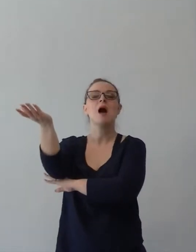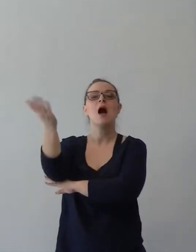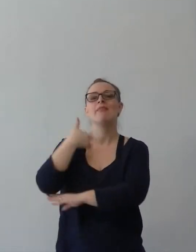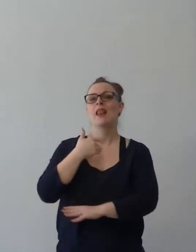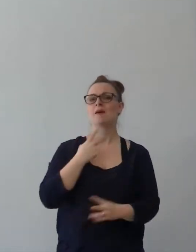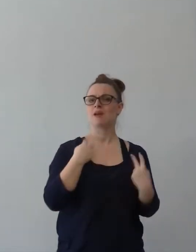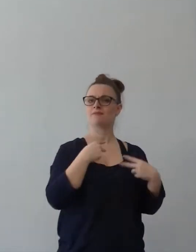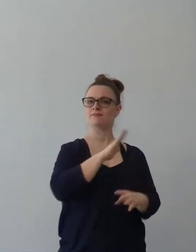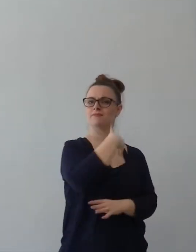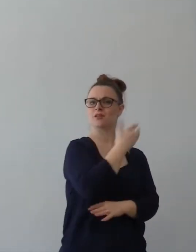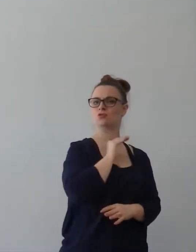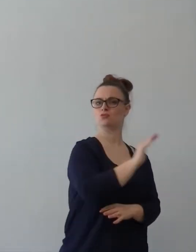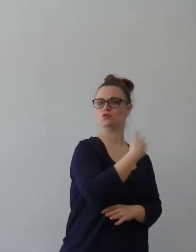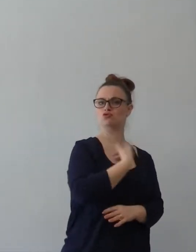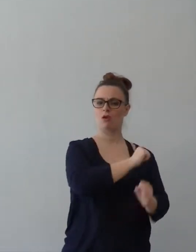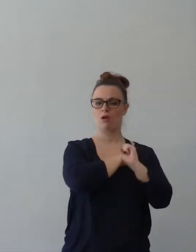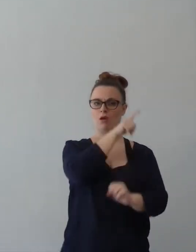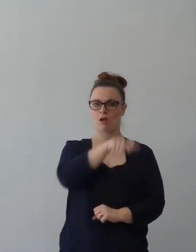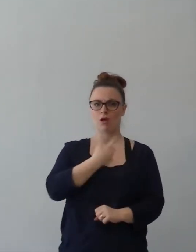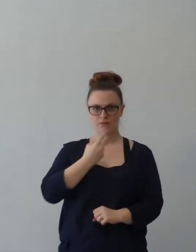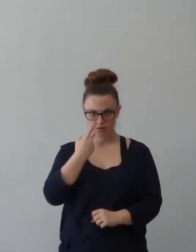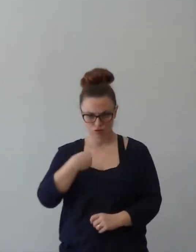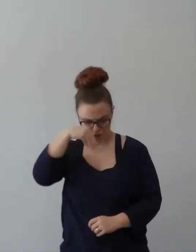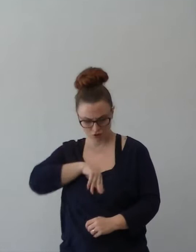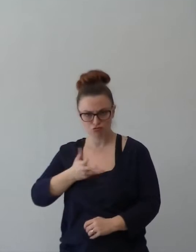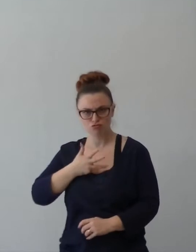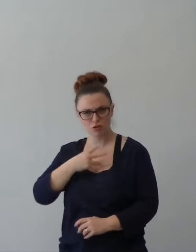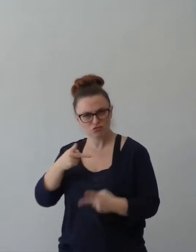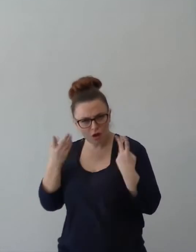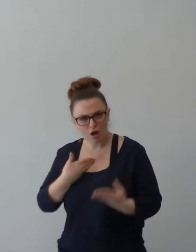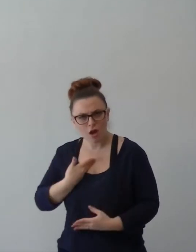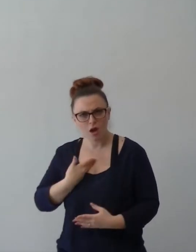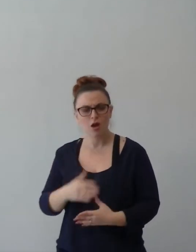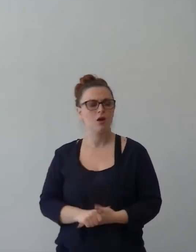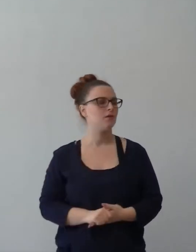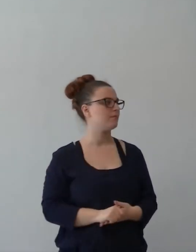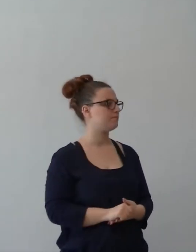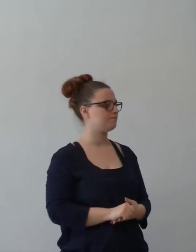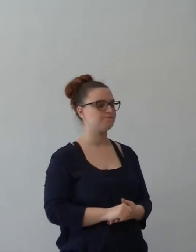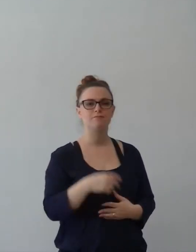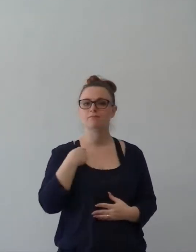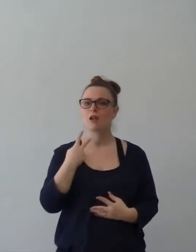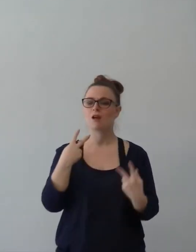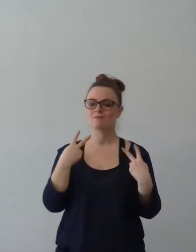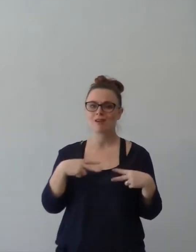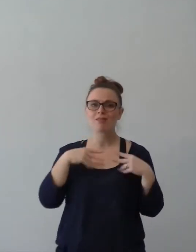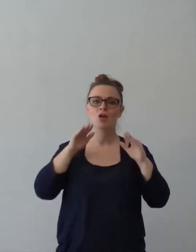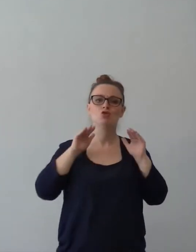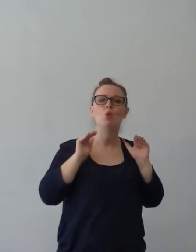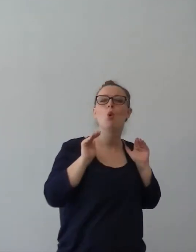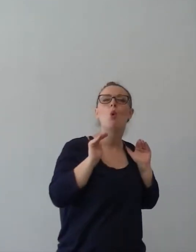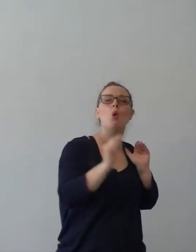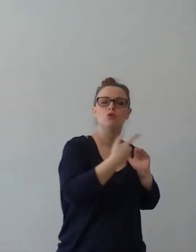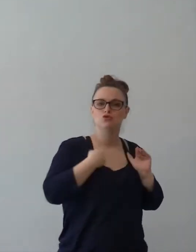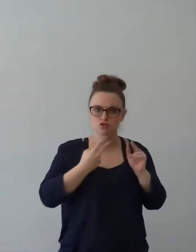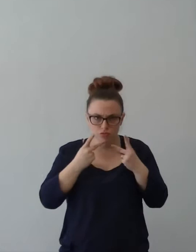visto la mia gioia come credente? Ha visto che io gioisco in tutta la mia vita? E se non